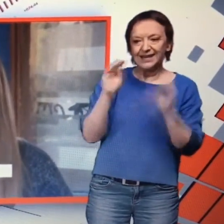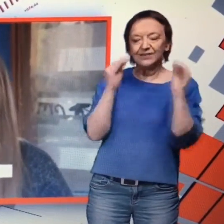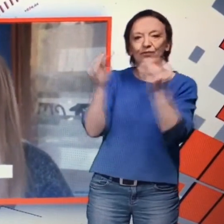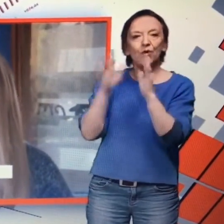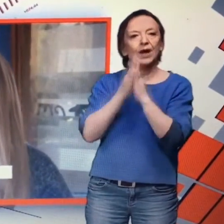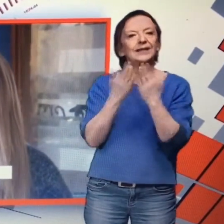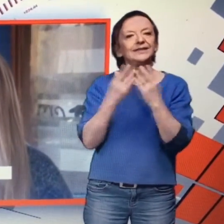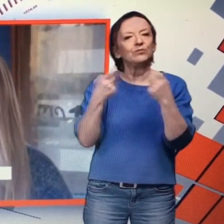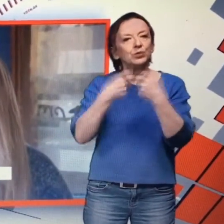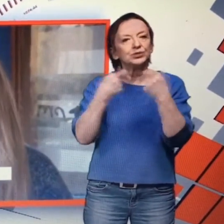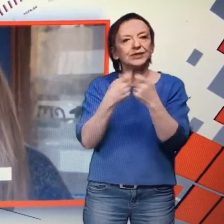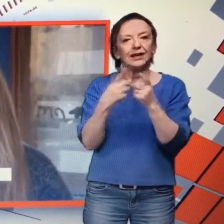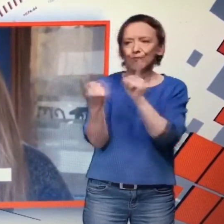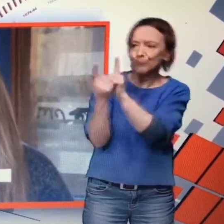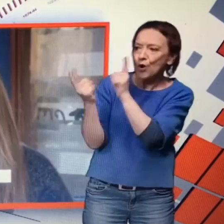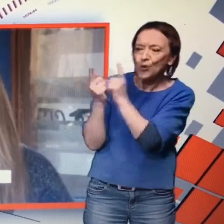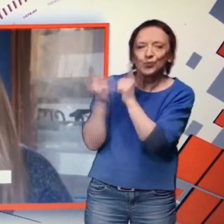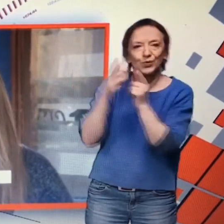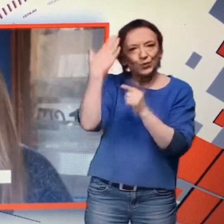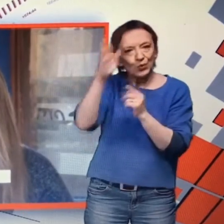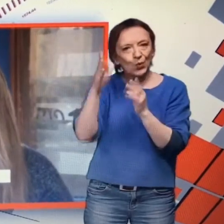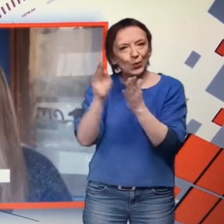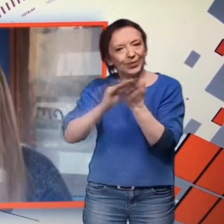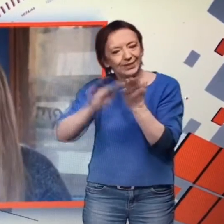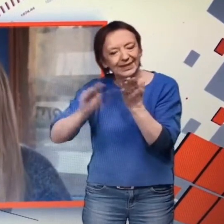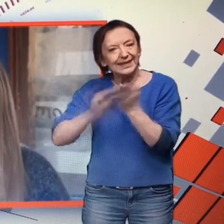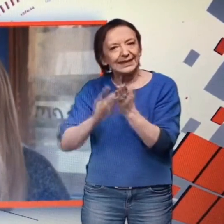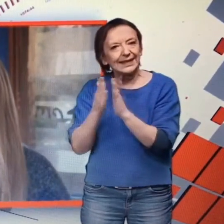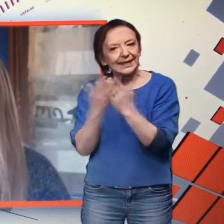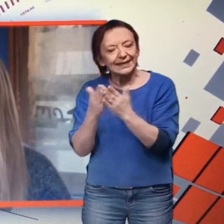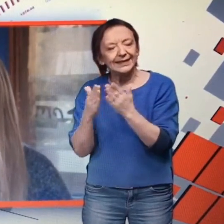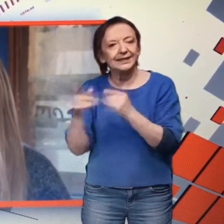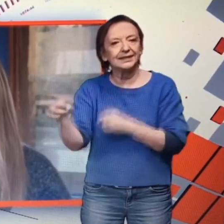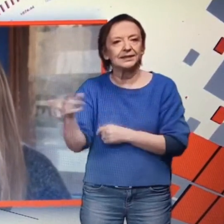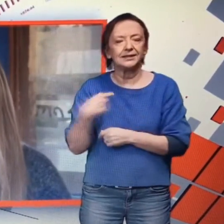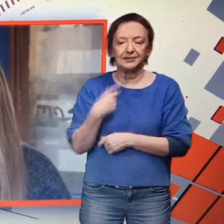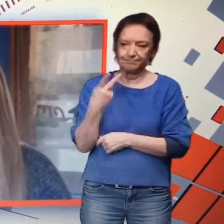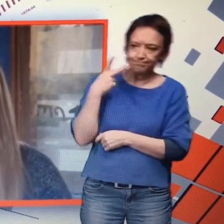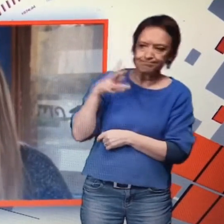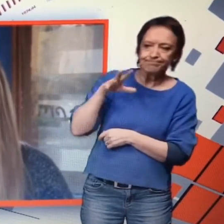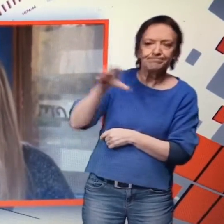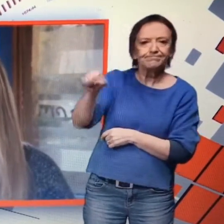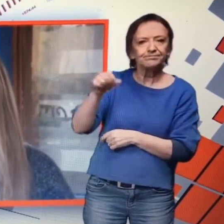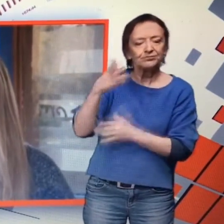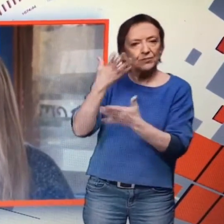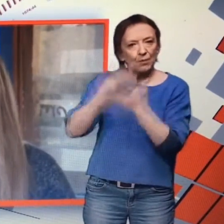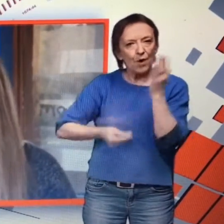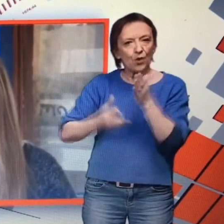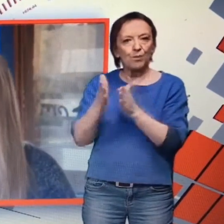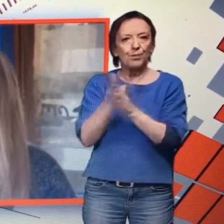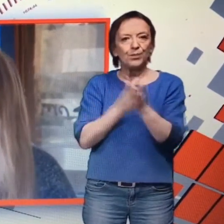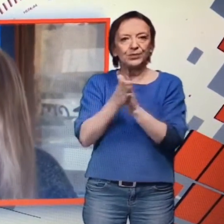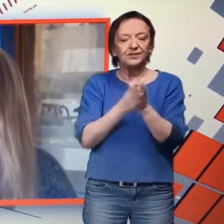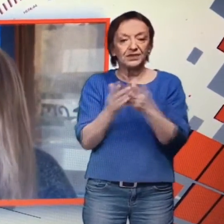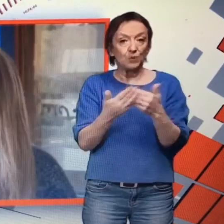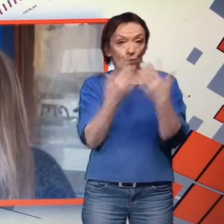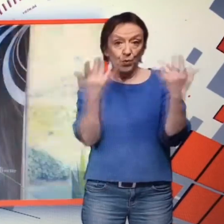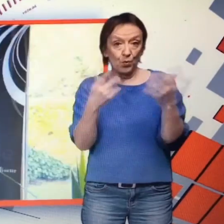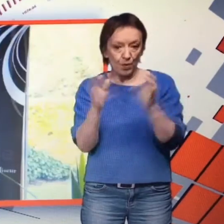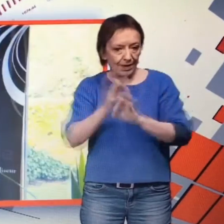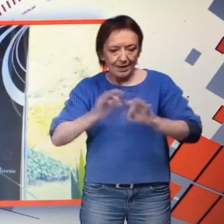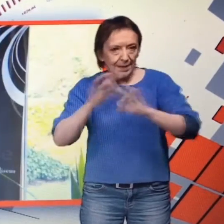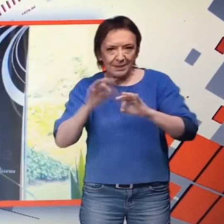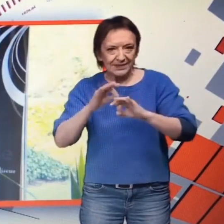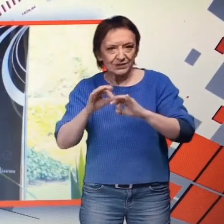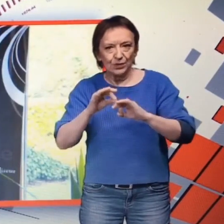Et là, j'ai rencontré d'autres auteurs. Et j'ai pu observer que certains auteurs étaient manqués de motivation. Simplement parce qu'ils n'étaient pas suivis.